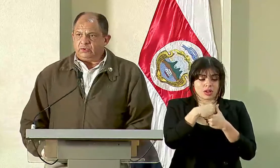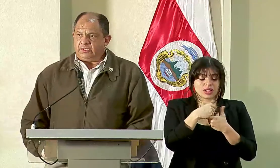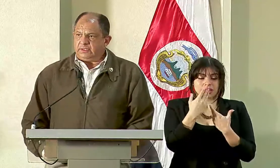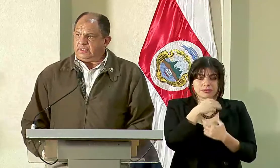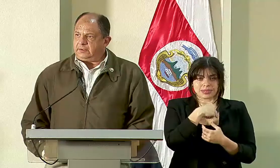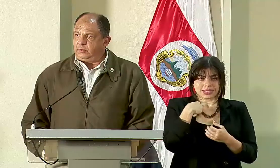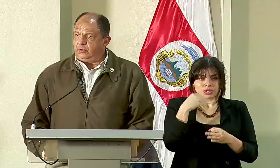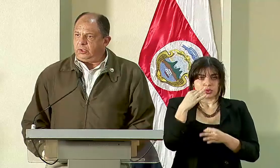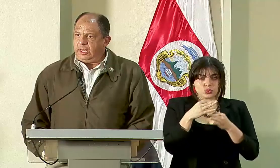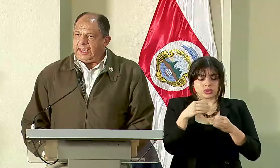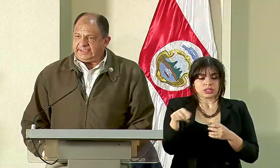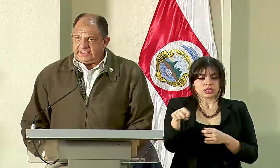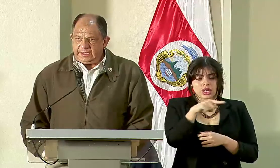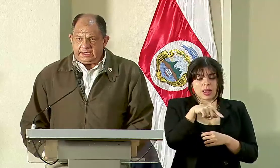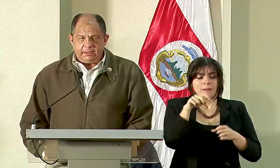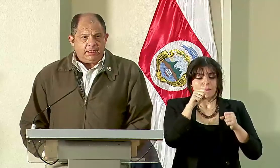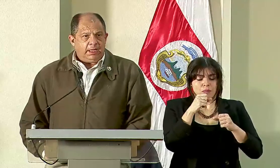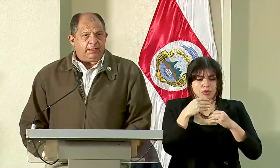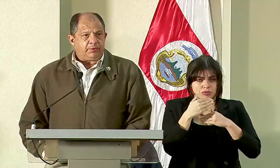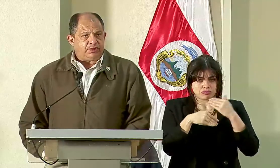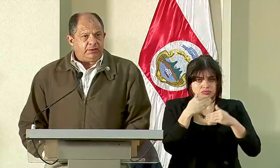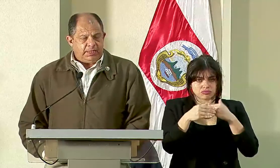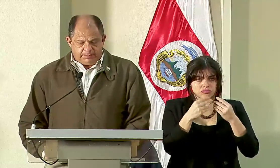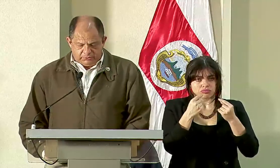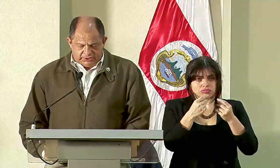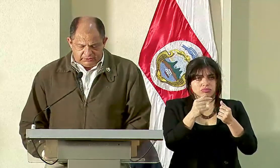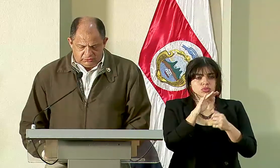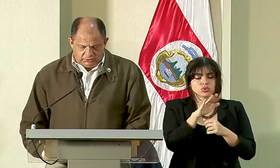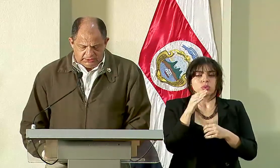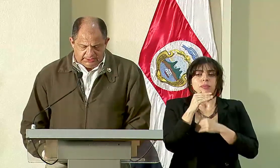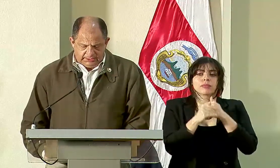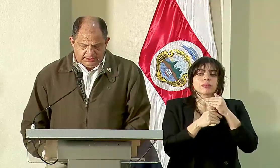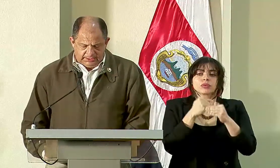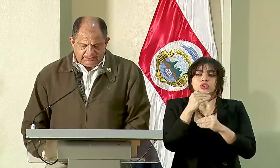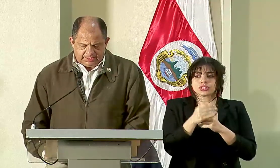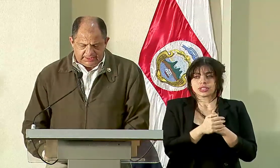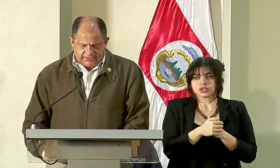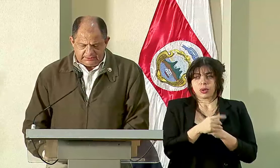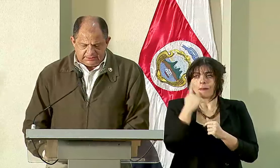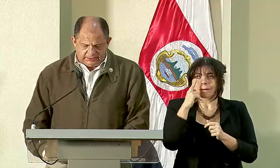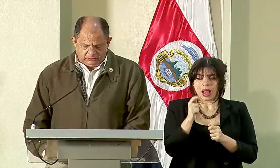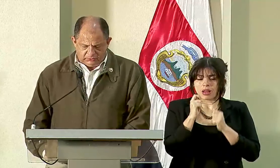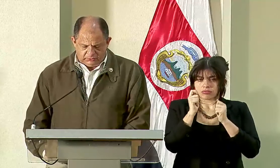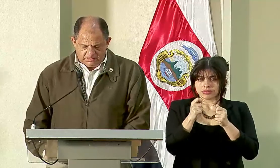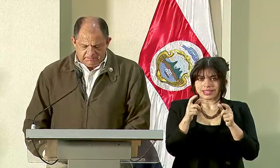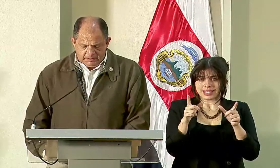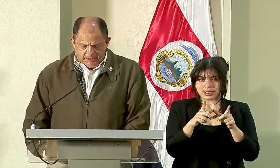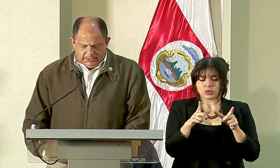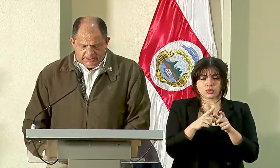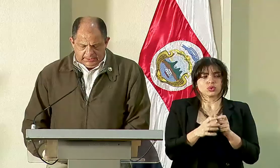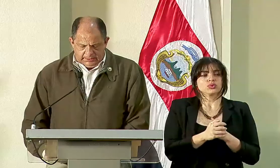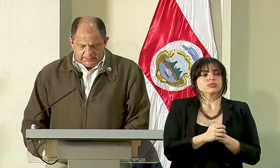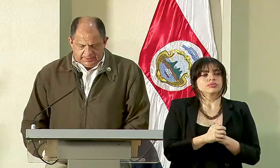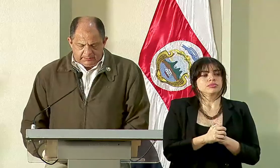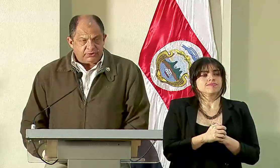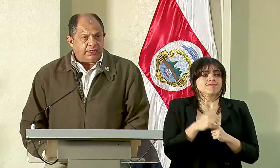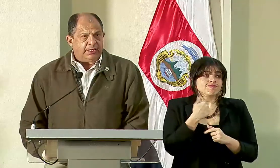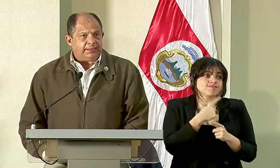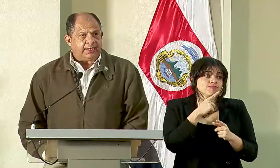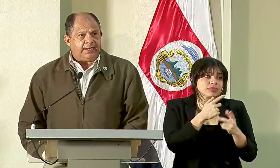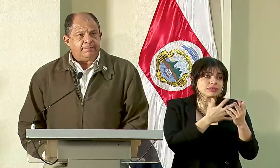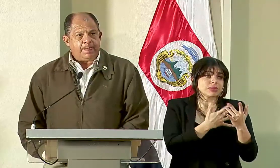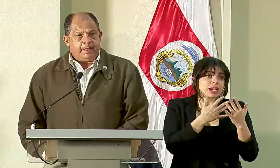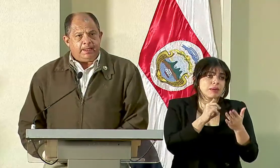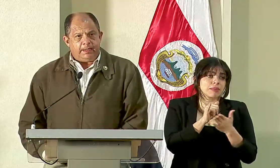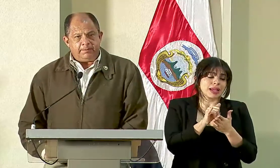de Justicia, se les pudo acelerar el proceso de entrega de títulos. Esperamos